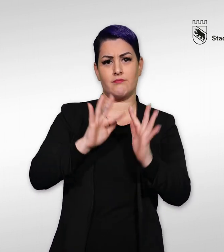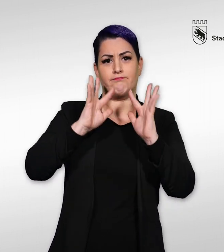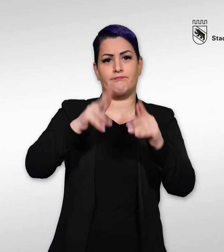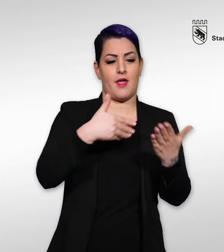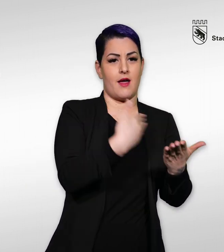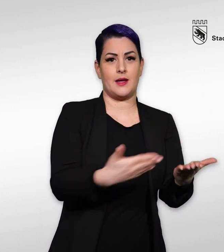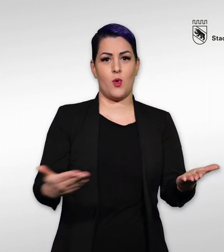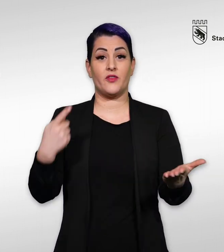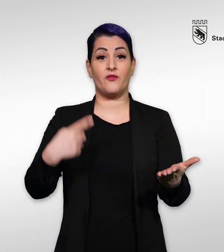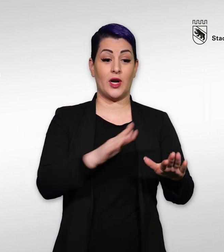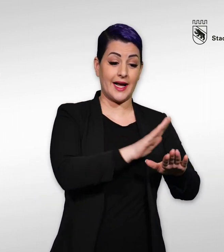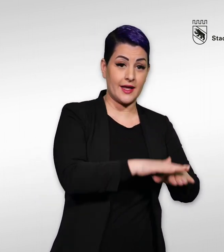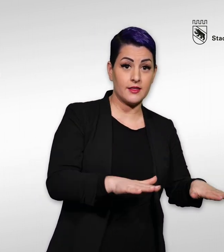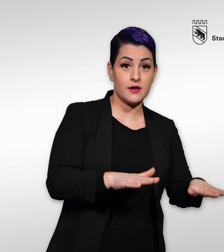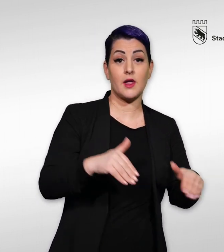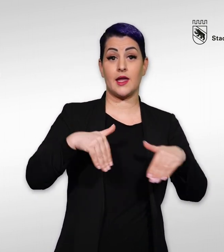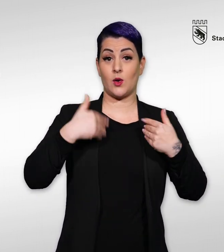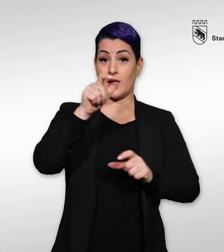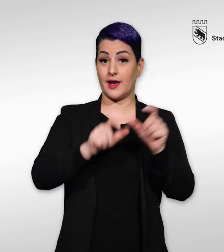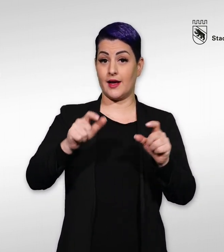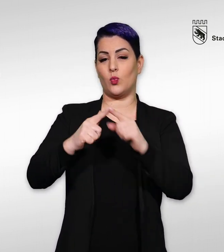viele Angebote für Kinder, Jugendliche und Erwachsene.